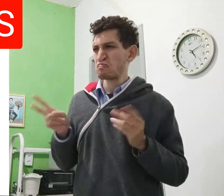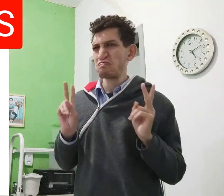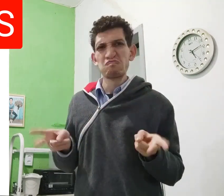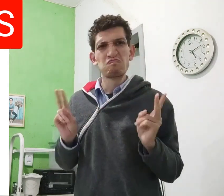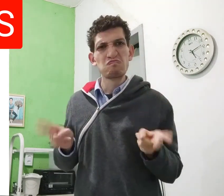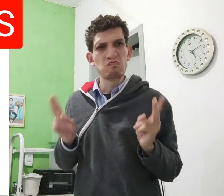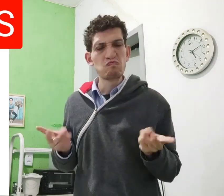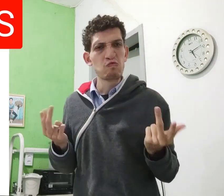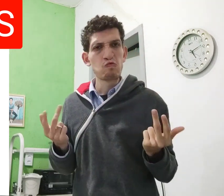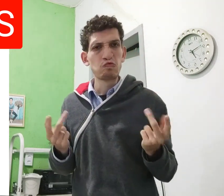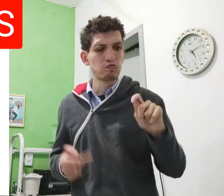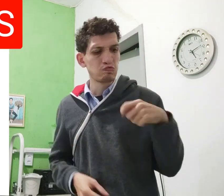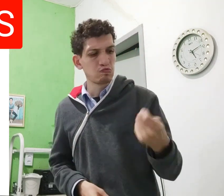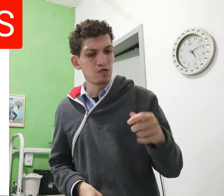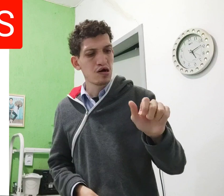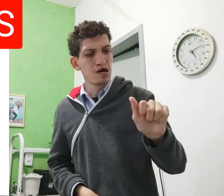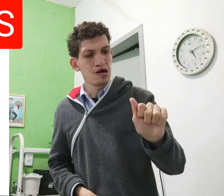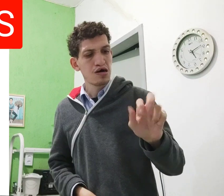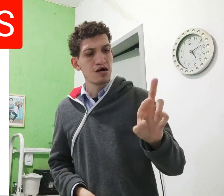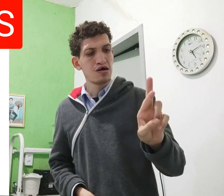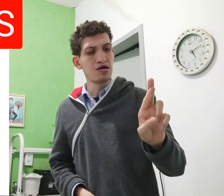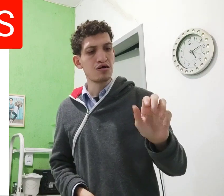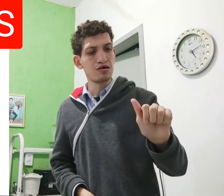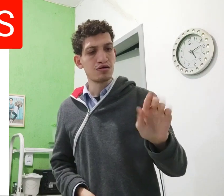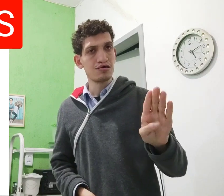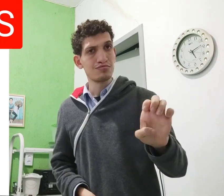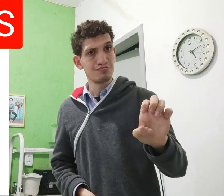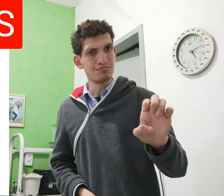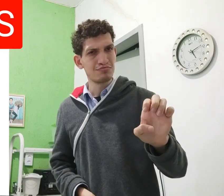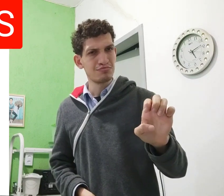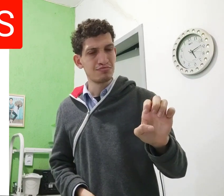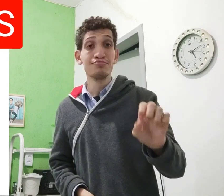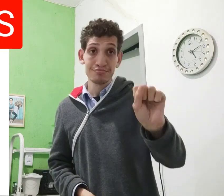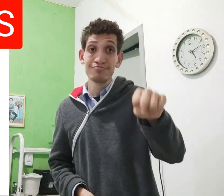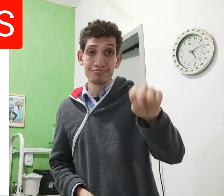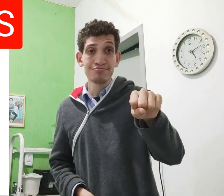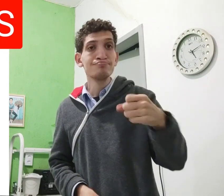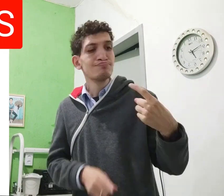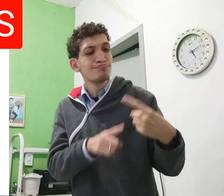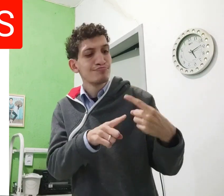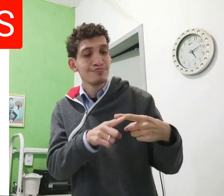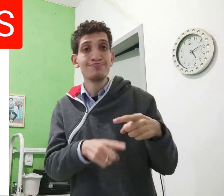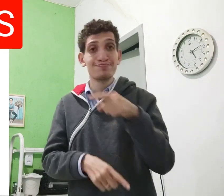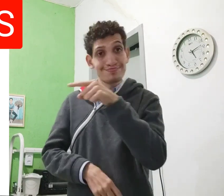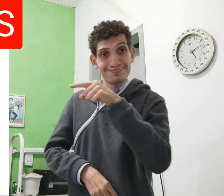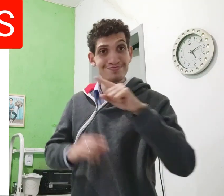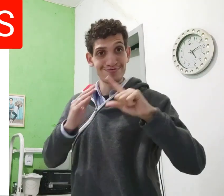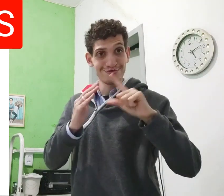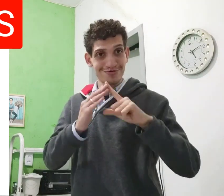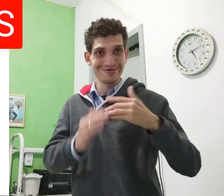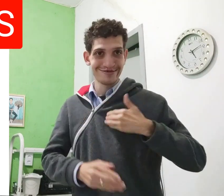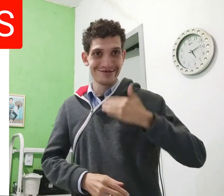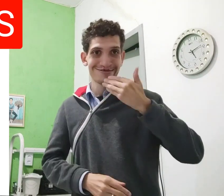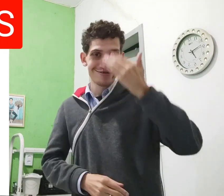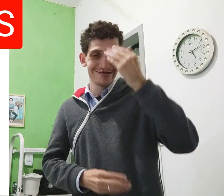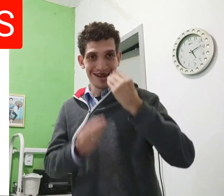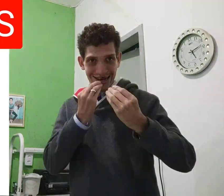Rabibis. O Rabibis, loja e lanche. Mesma coisa, o sinal de árabe?